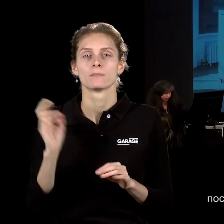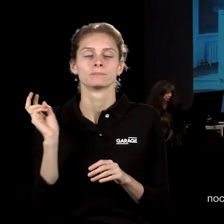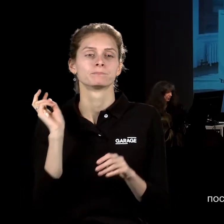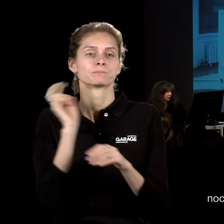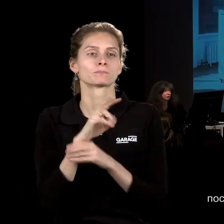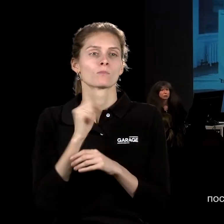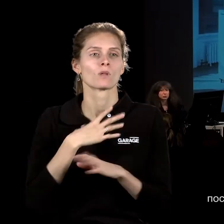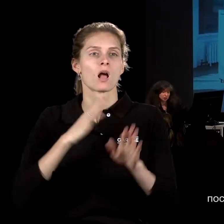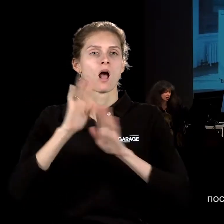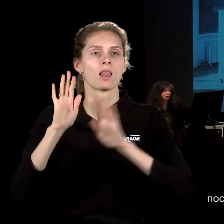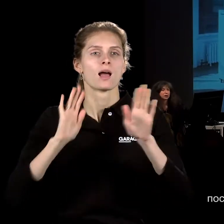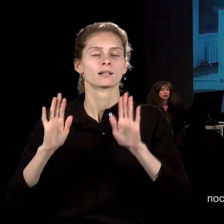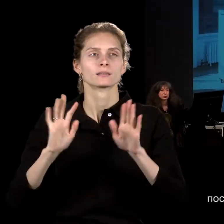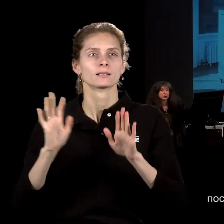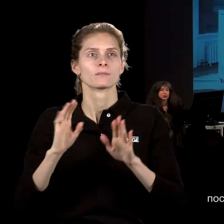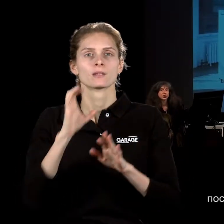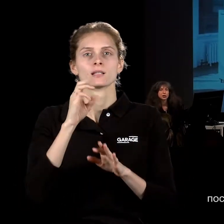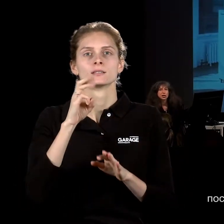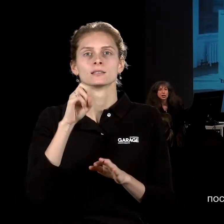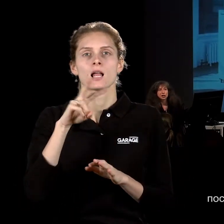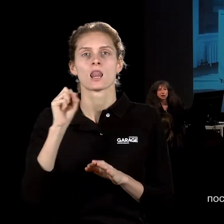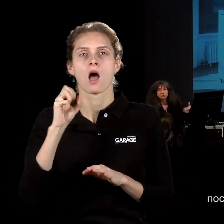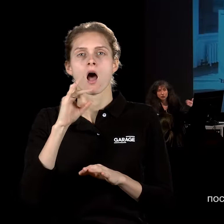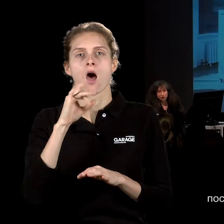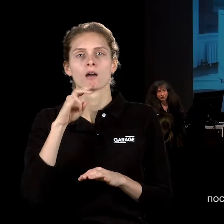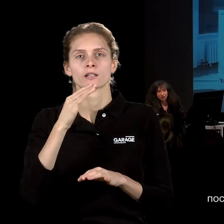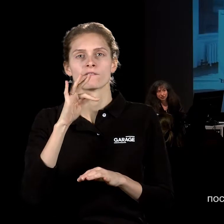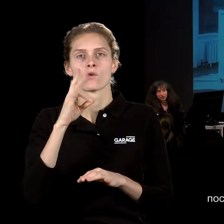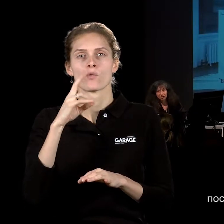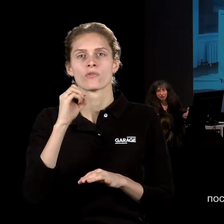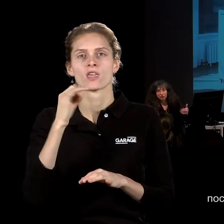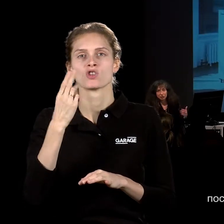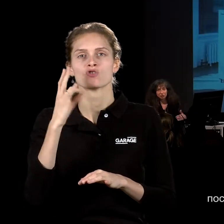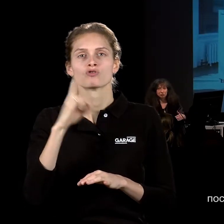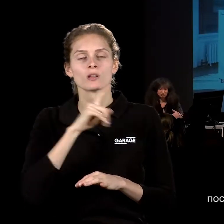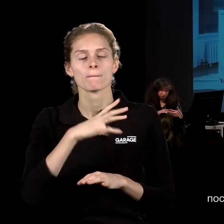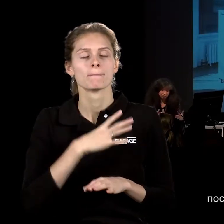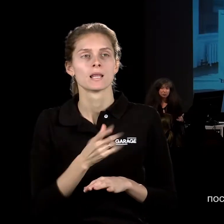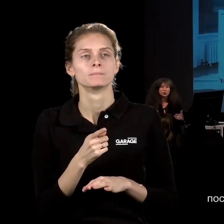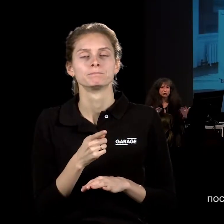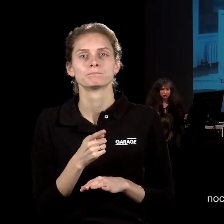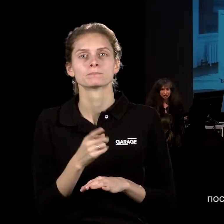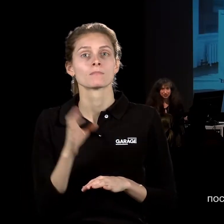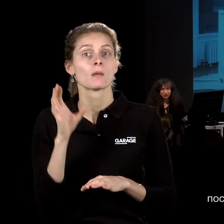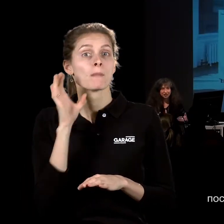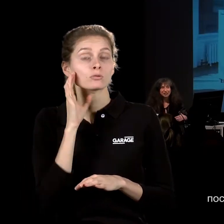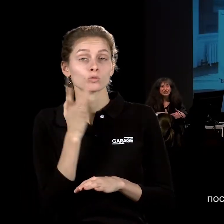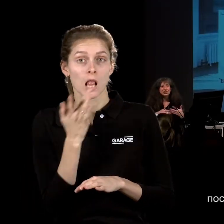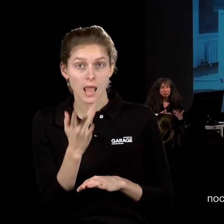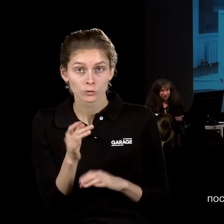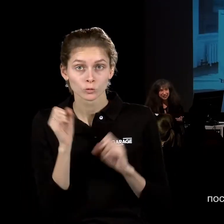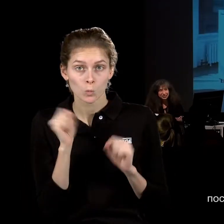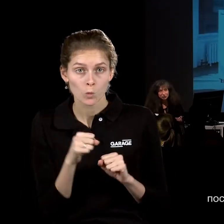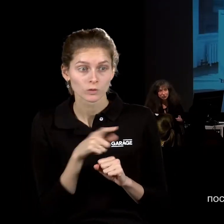галерею, не галерея, Стелла Арт Фондейшн, где была еда, и послушать лекции,